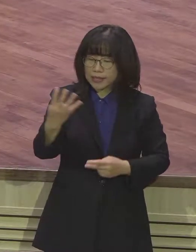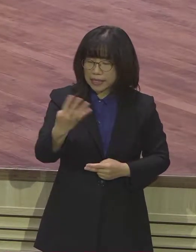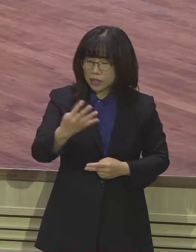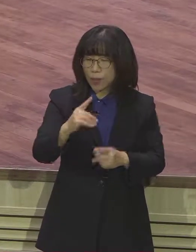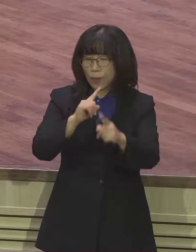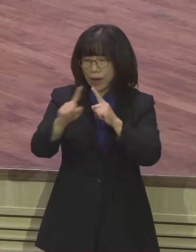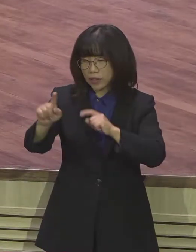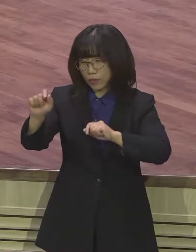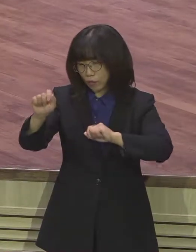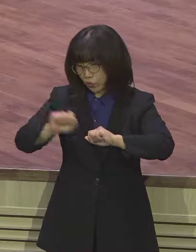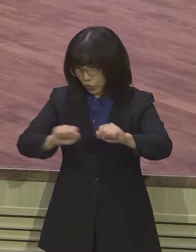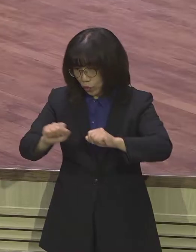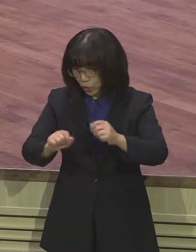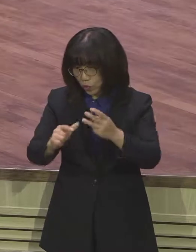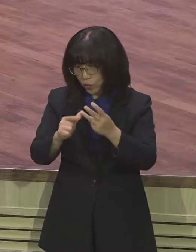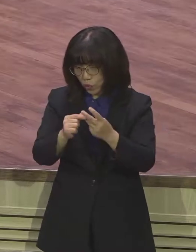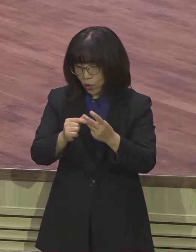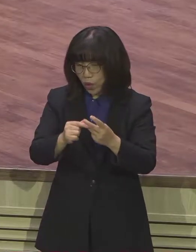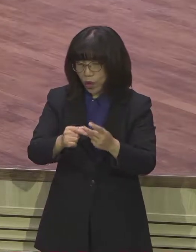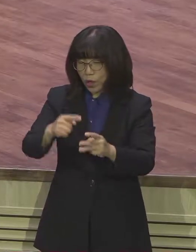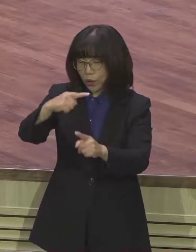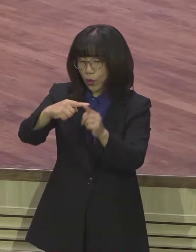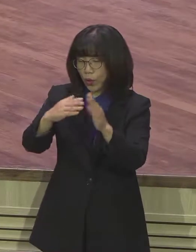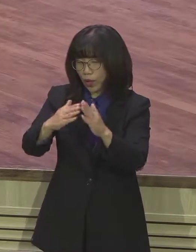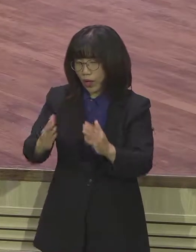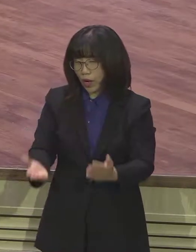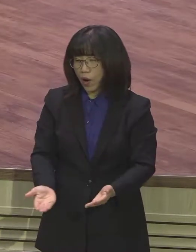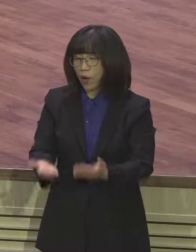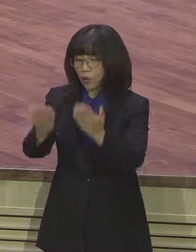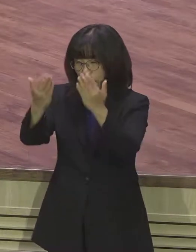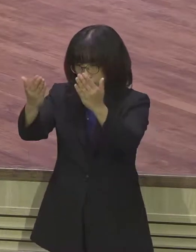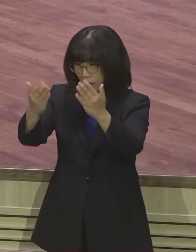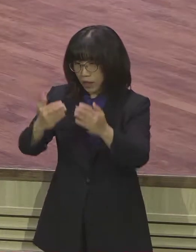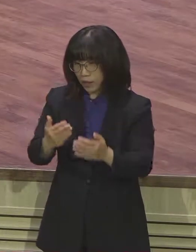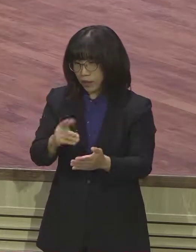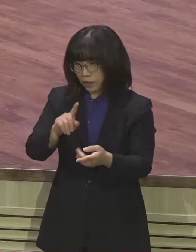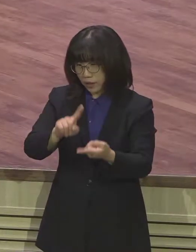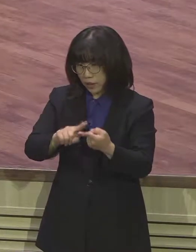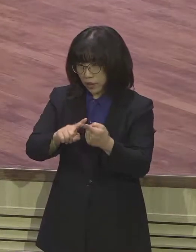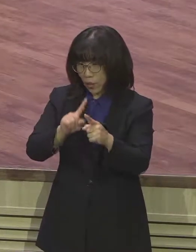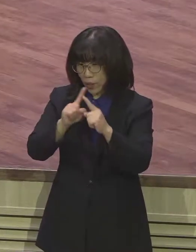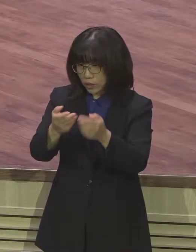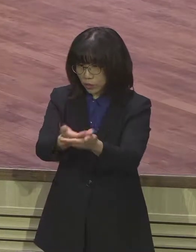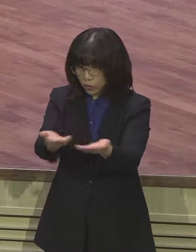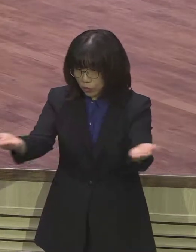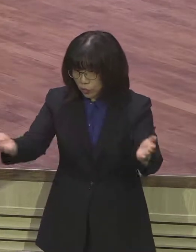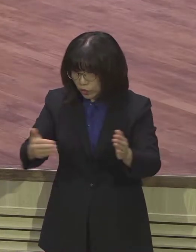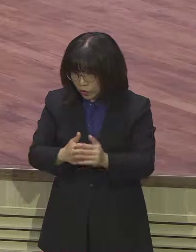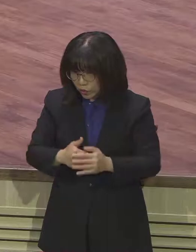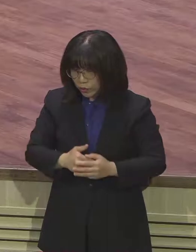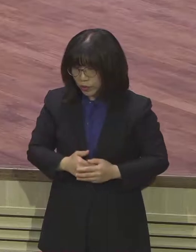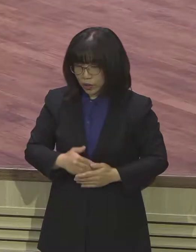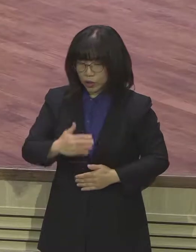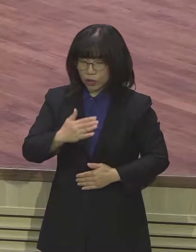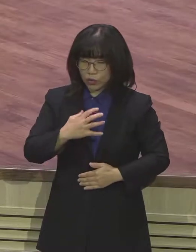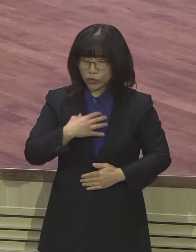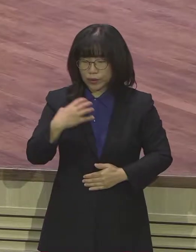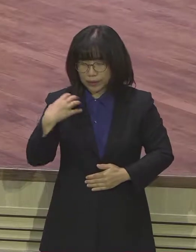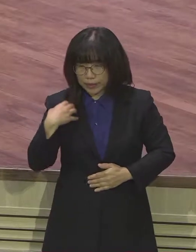시대적인 미션과 비전을 우리에게 주셨습니다 아마 우리가 아니어도 반드시 그 누군가를 통해서 이 세계보금화의 언약은 반드시